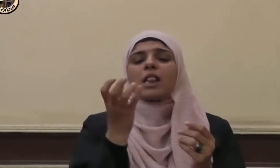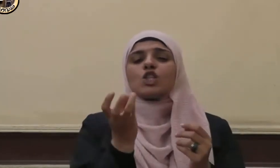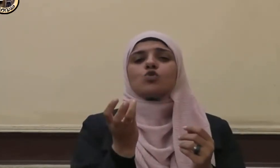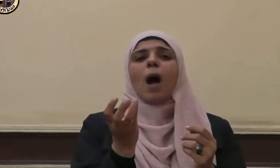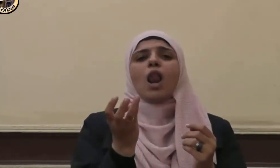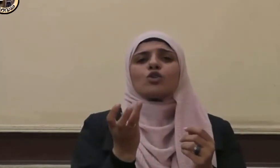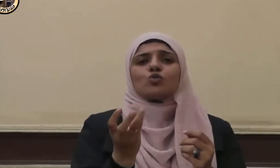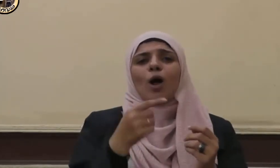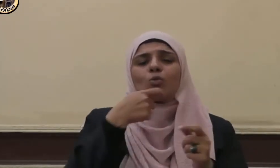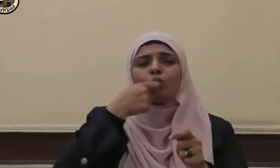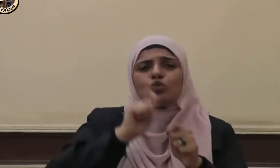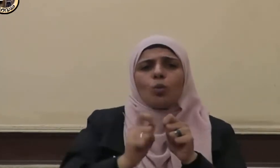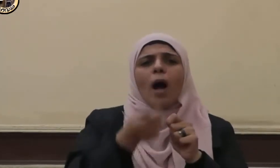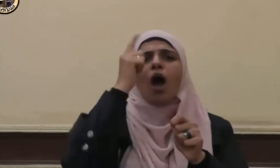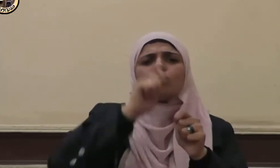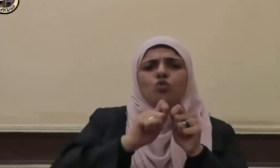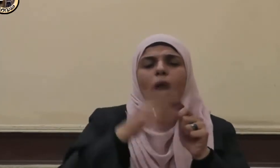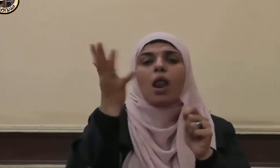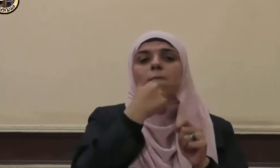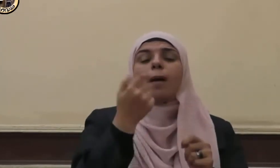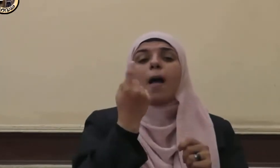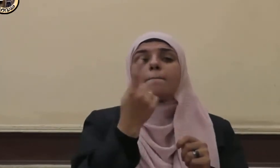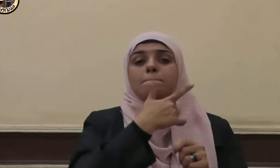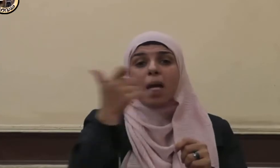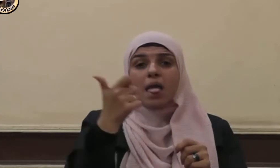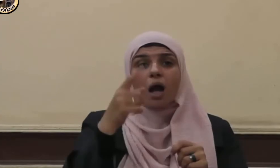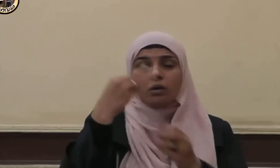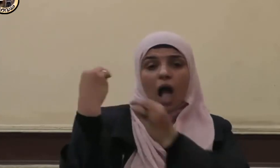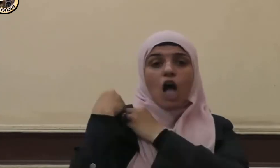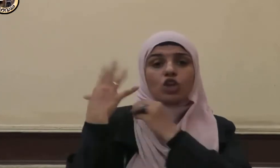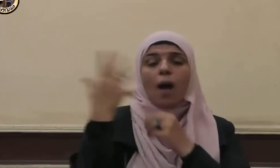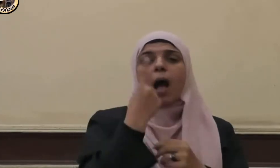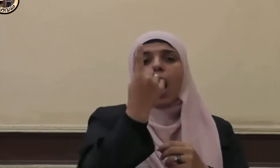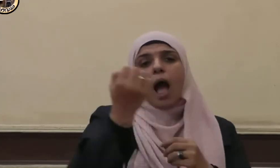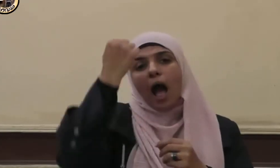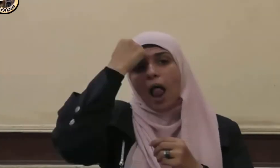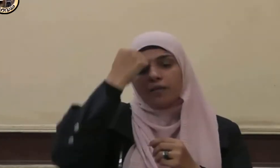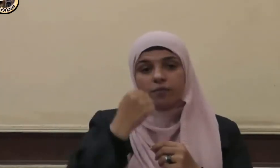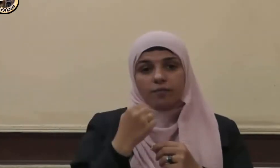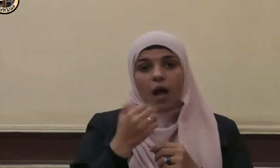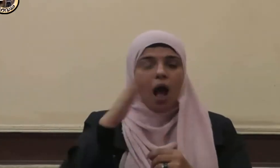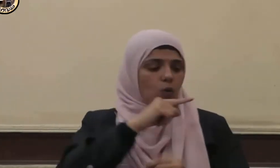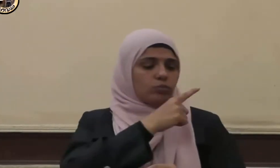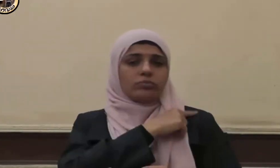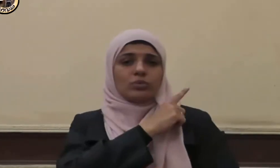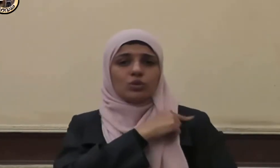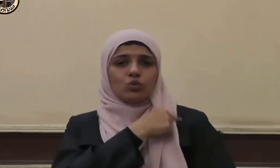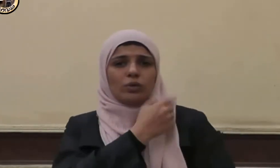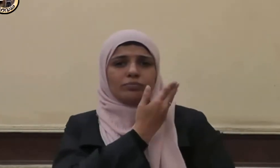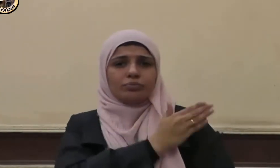فيكتب له أنف حسنة أو يحق عنه أنف خطيحة